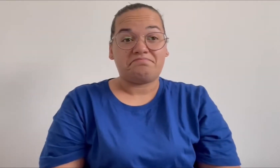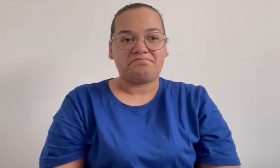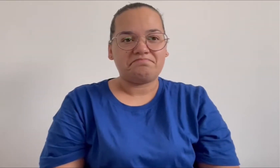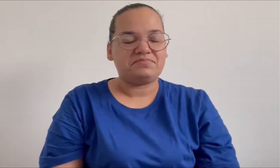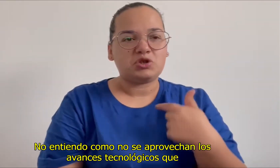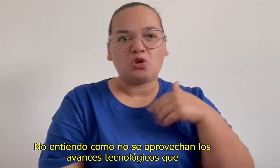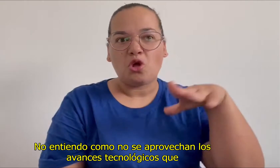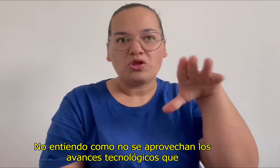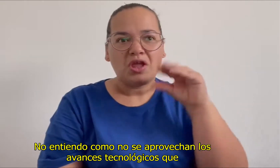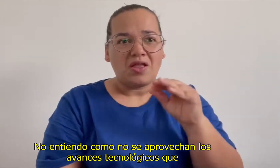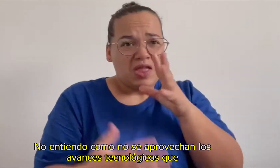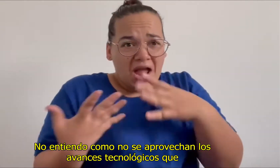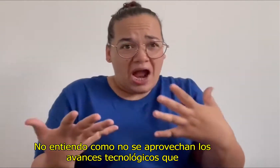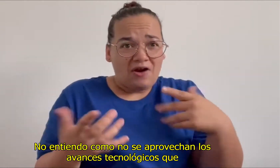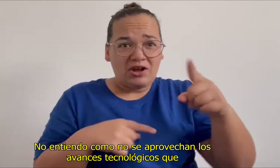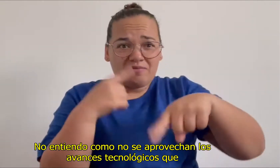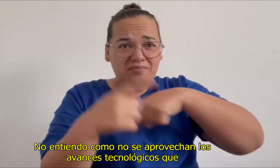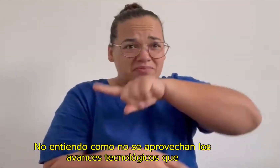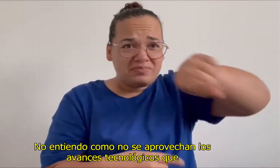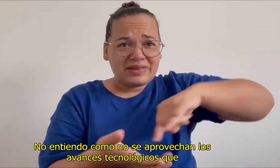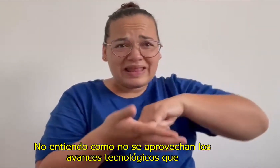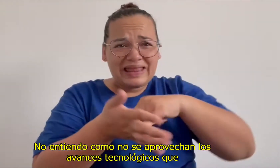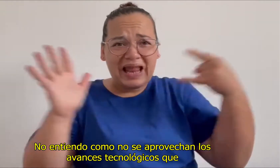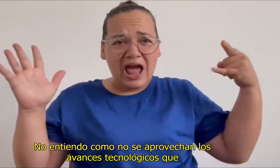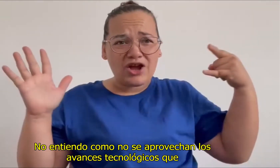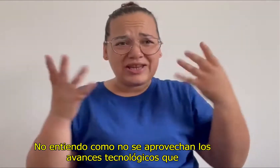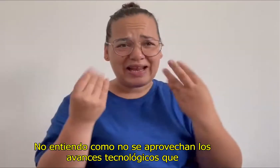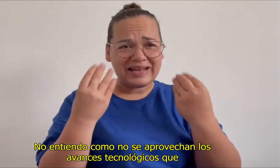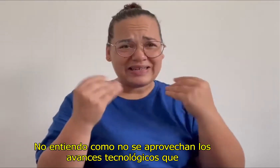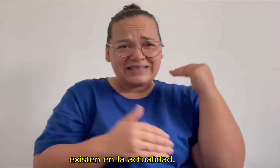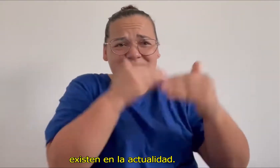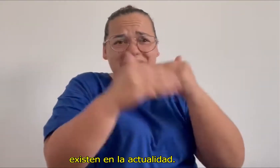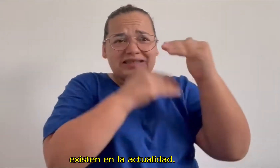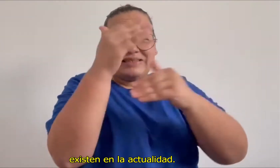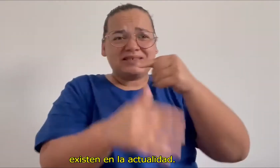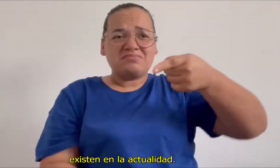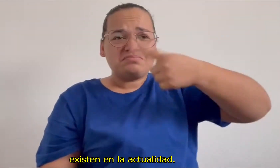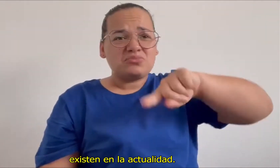No entiendo cómo no se aprovechan los avances tecnológicos que existen en la actualidad.